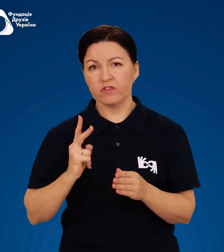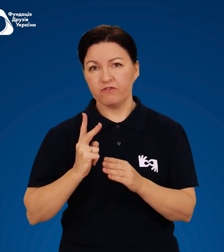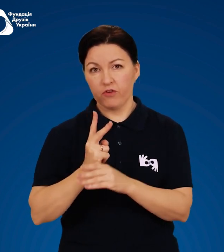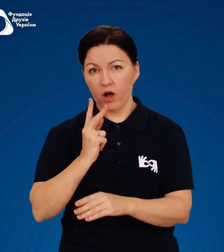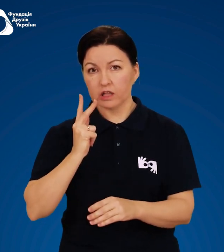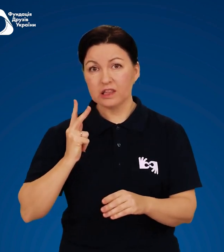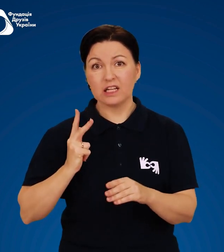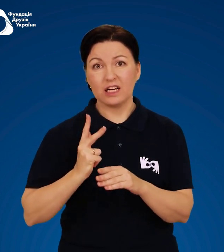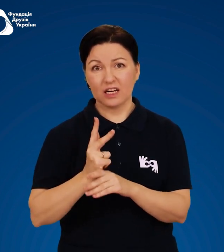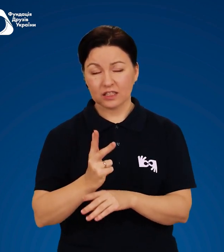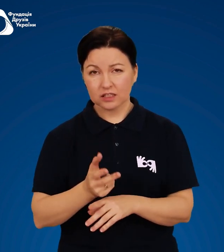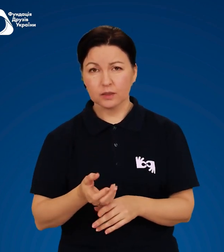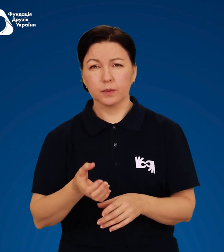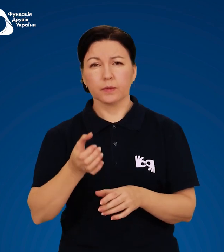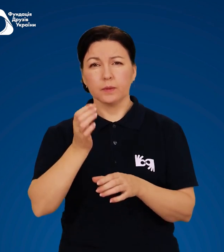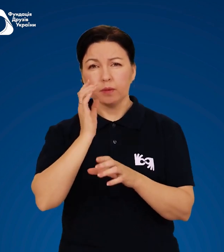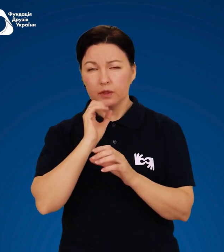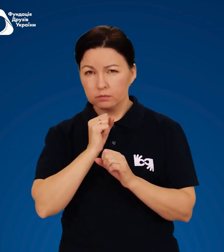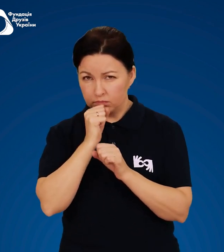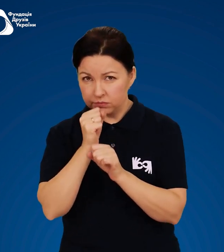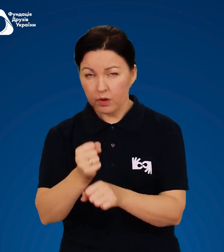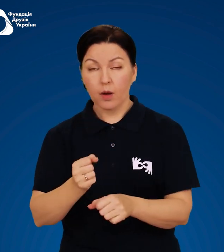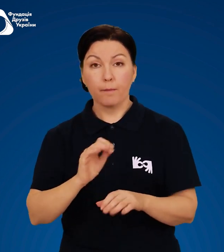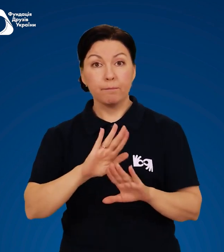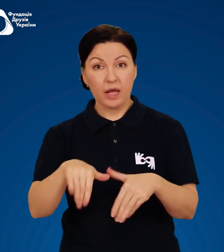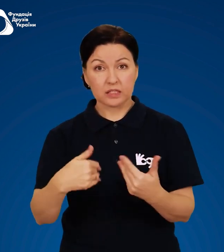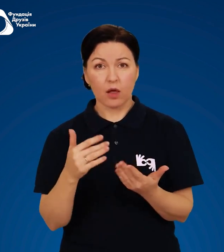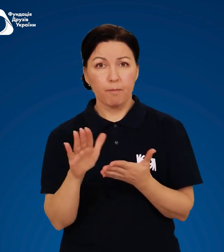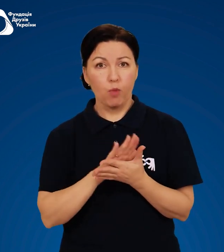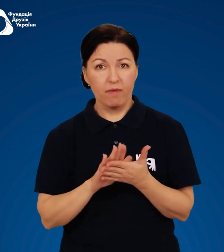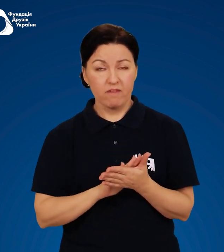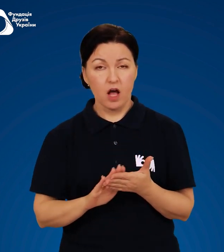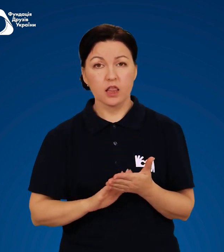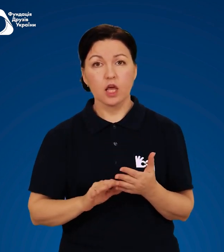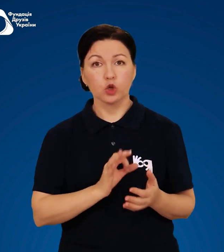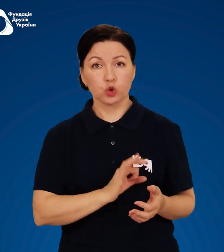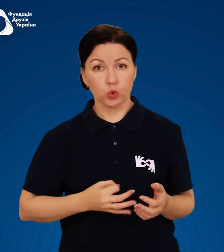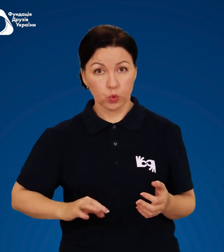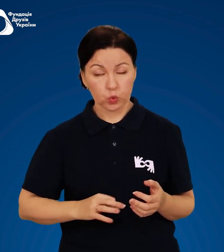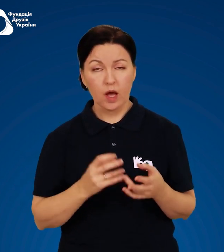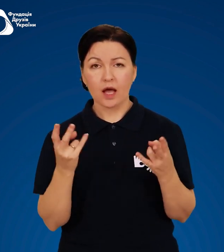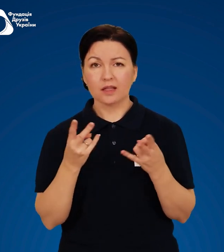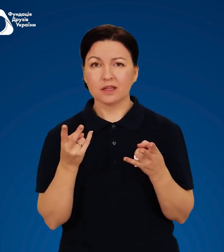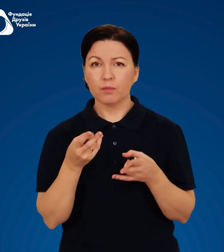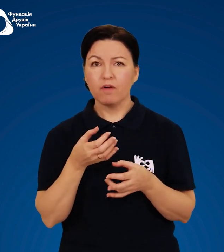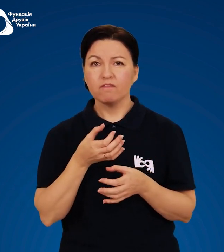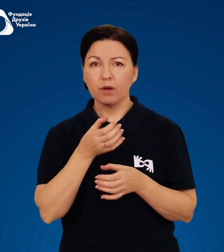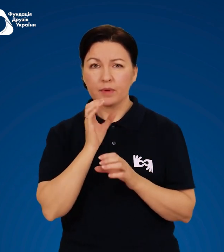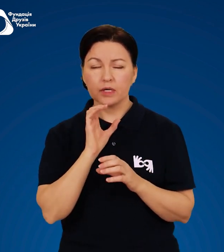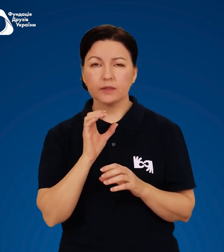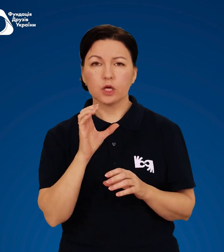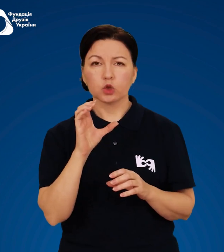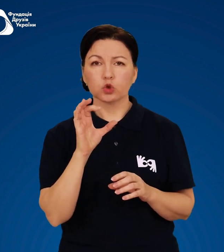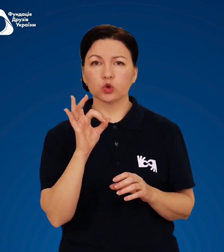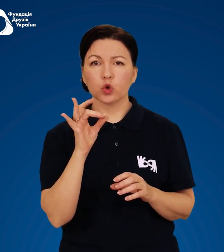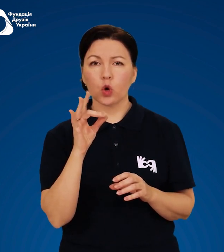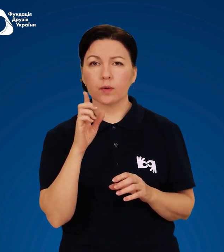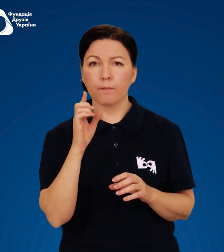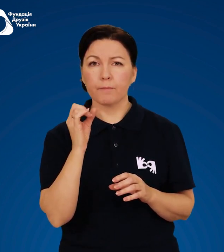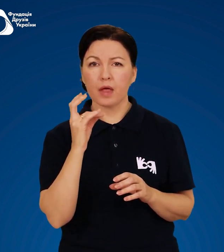2-3 рази. Після промивання шлунку треба випити ентеросорбенти –